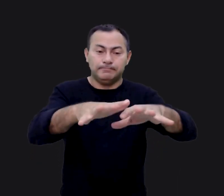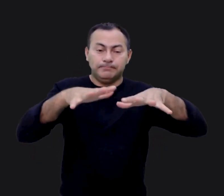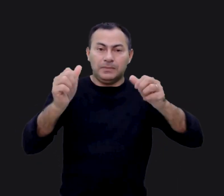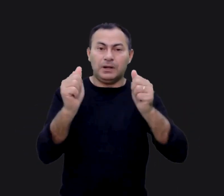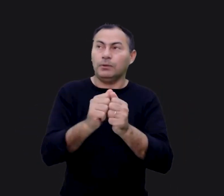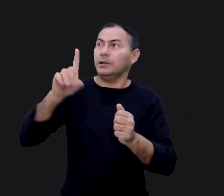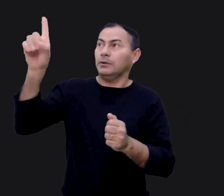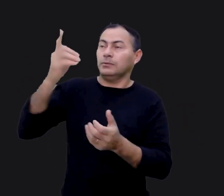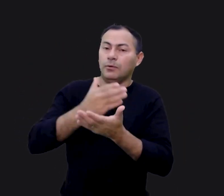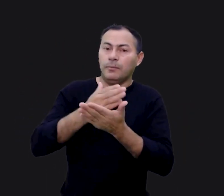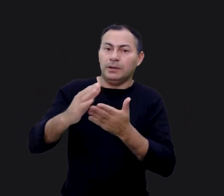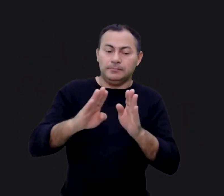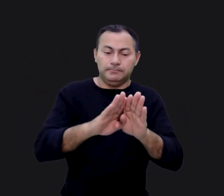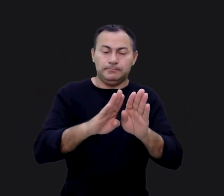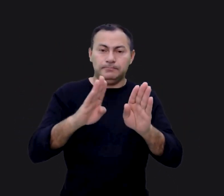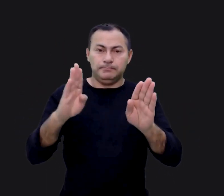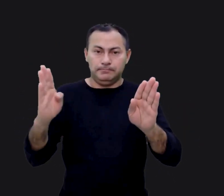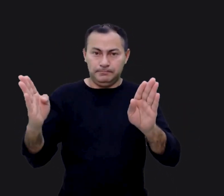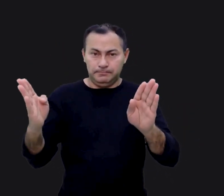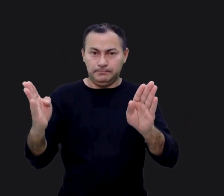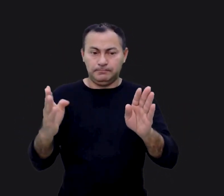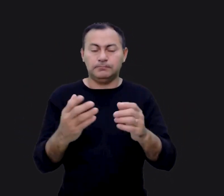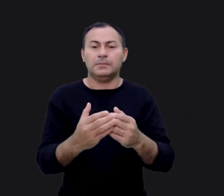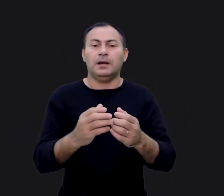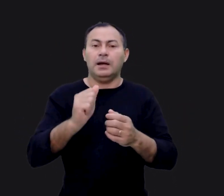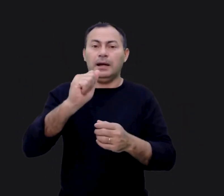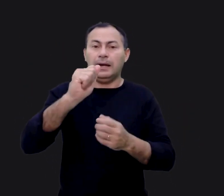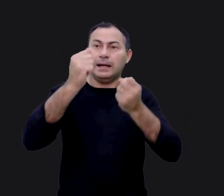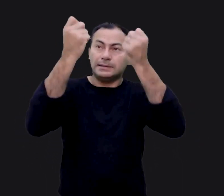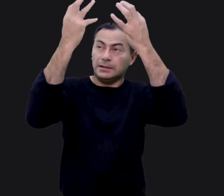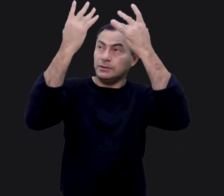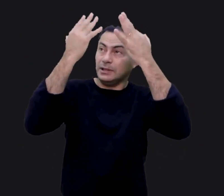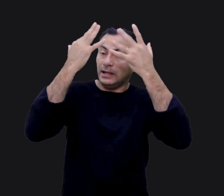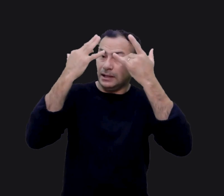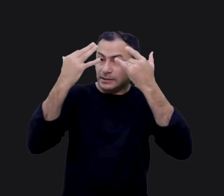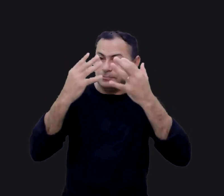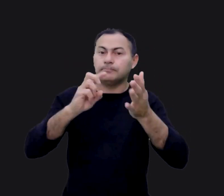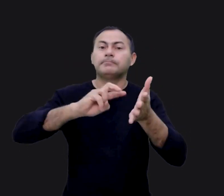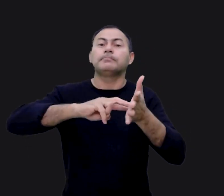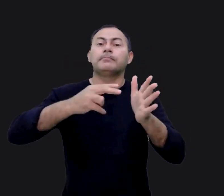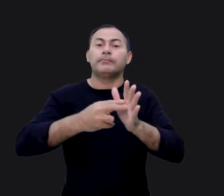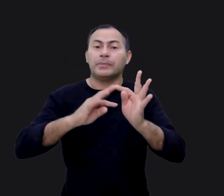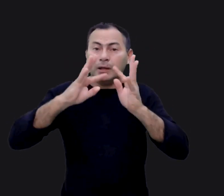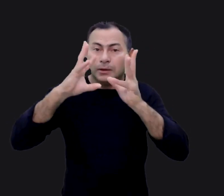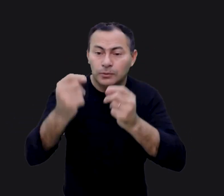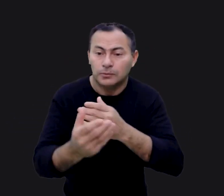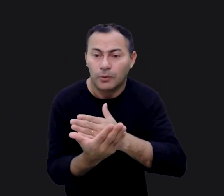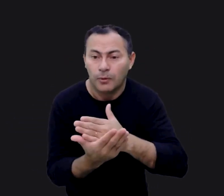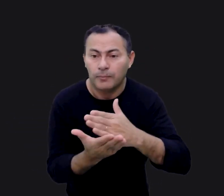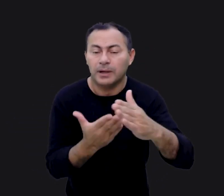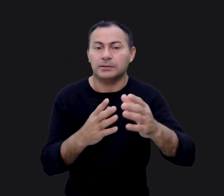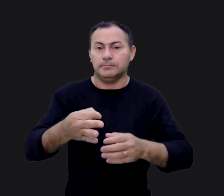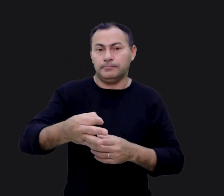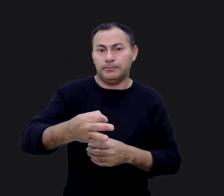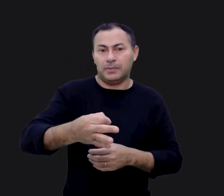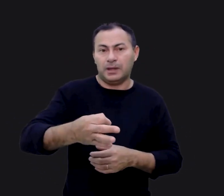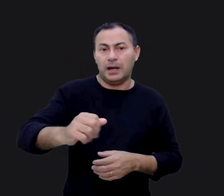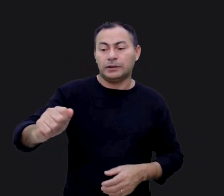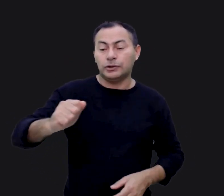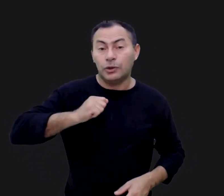audiência com Deus começasse com os portões de ação de graças. Isso significa que tudo começa com a atitude de